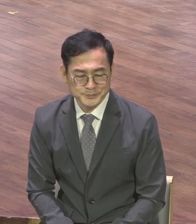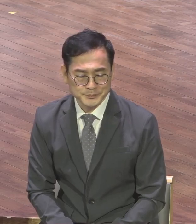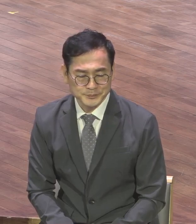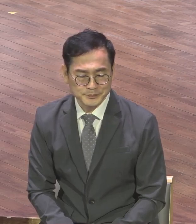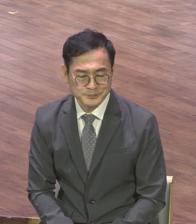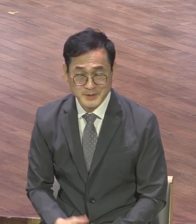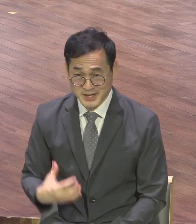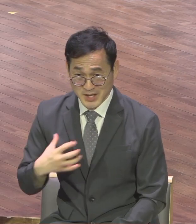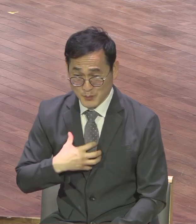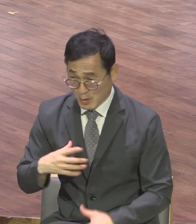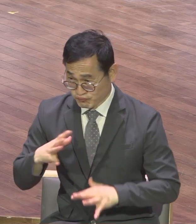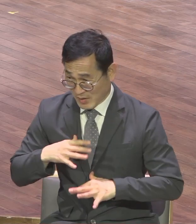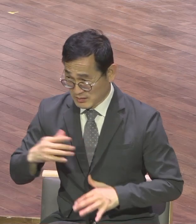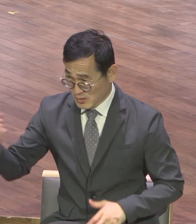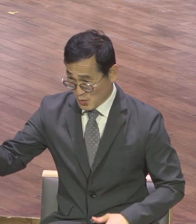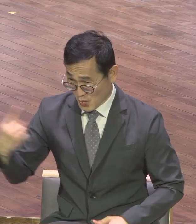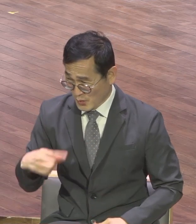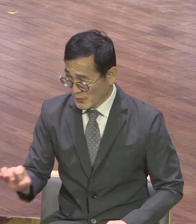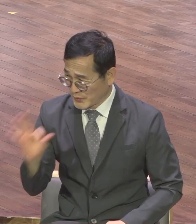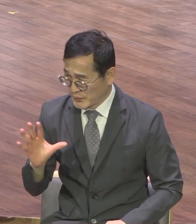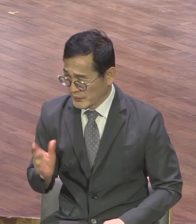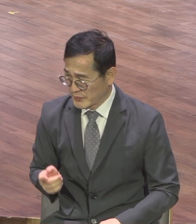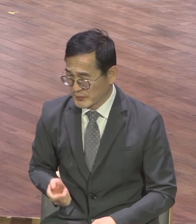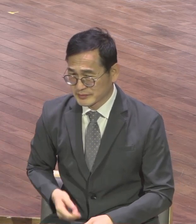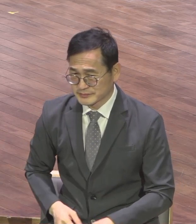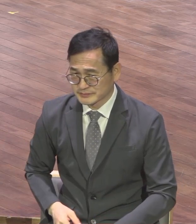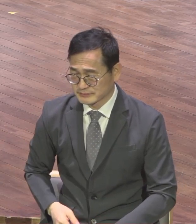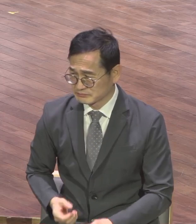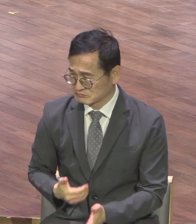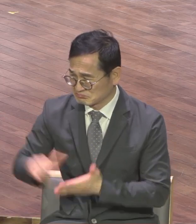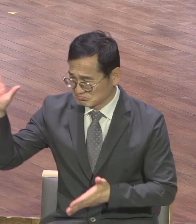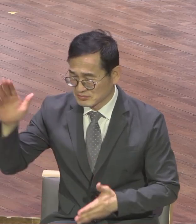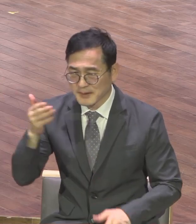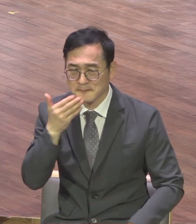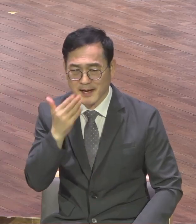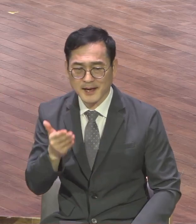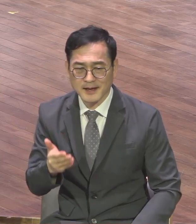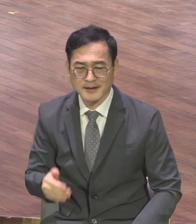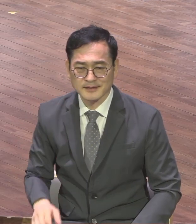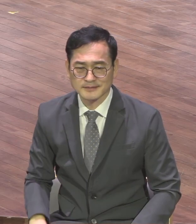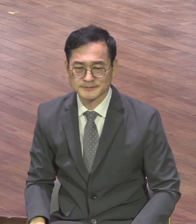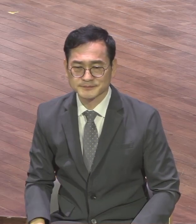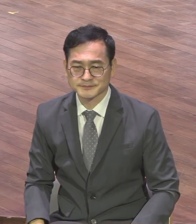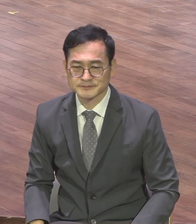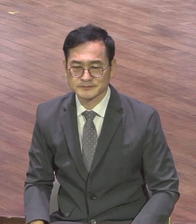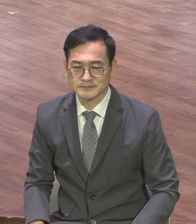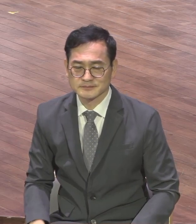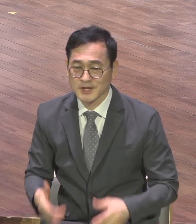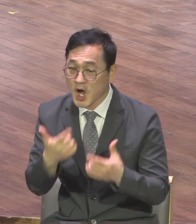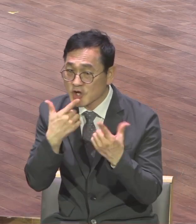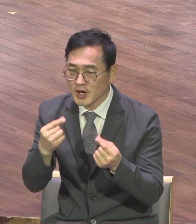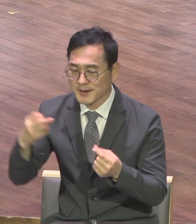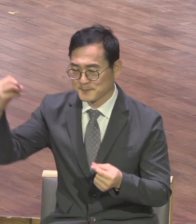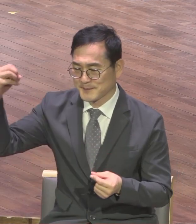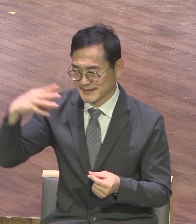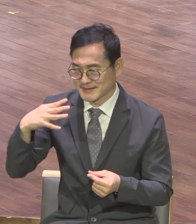자 이런 그리스도의 빛을 바라는 절대 저하들 다 되시길 제모로 축복합니다 두 번째로 사명